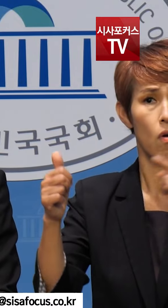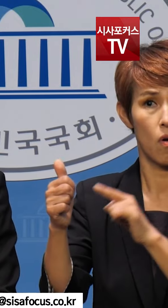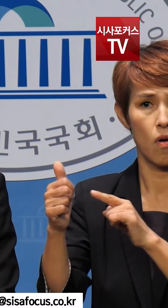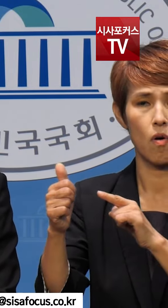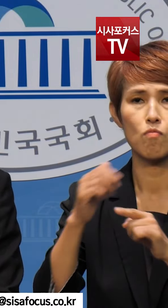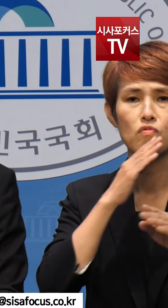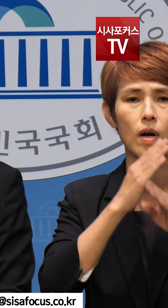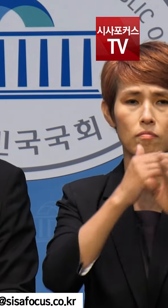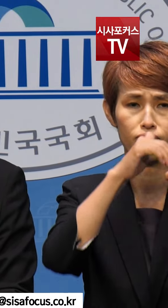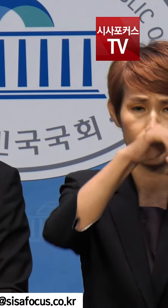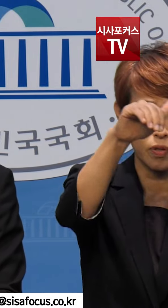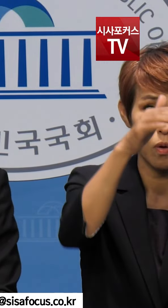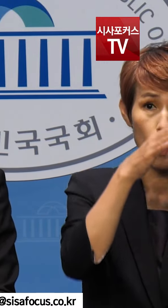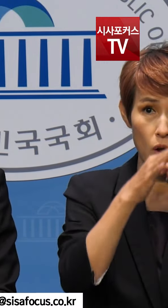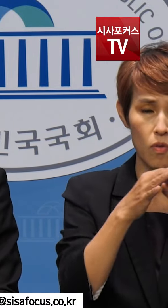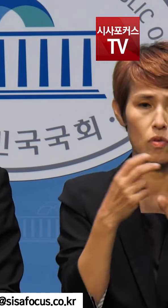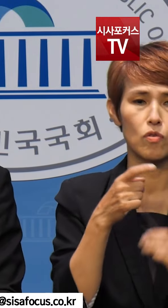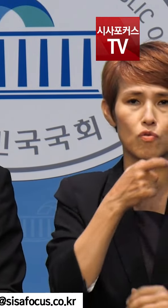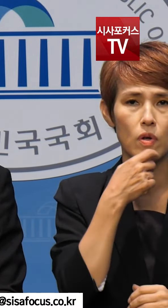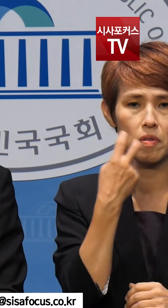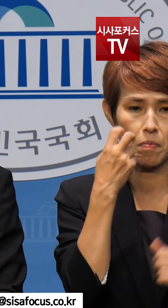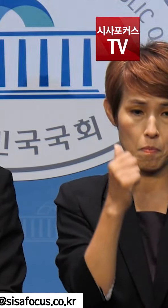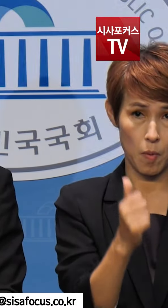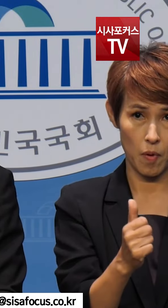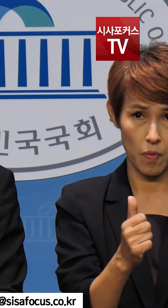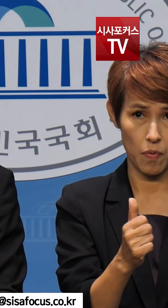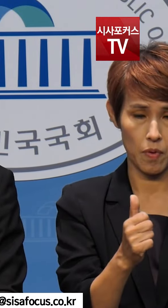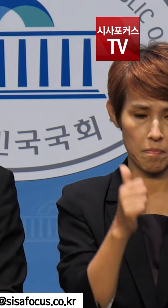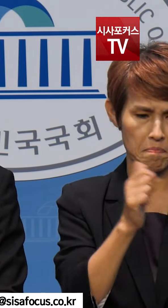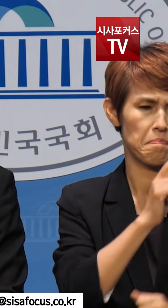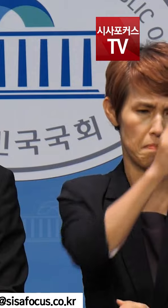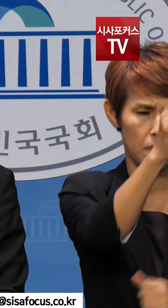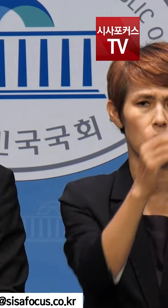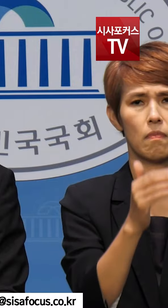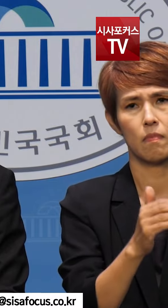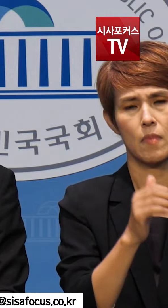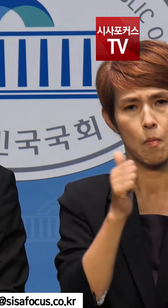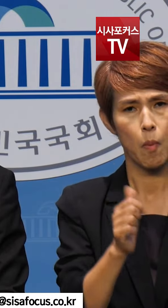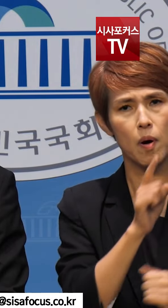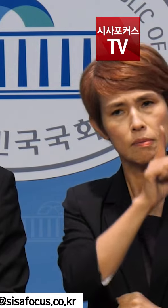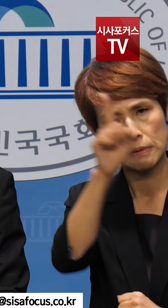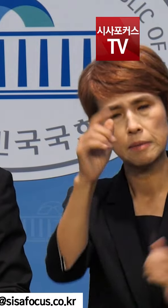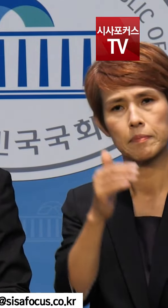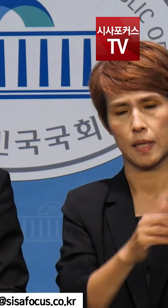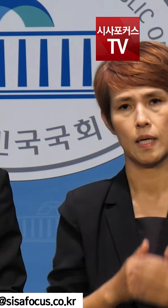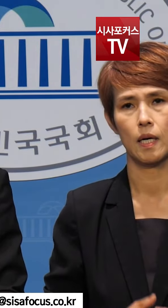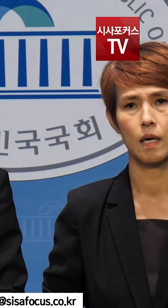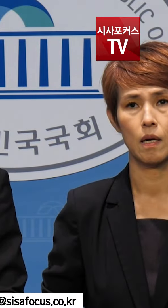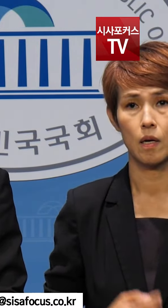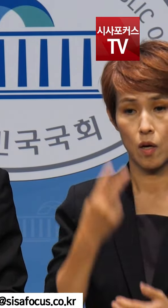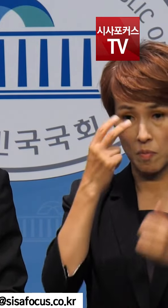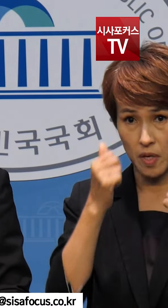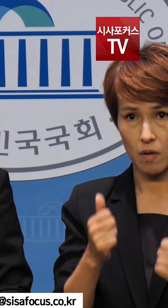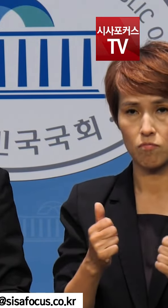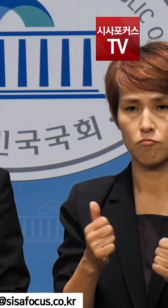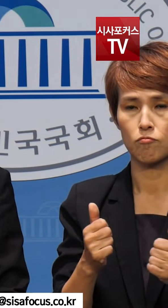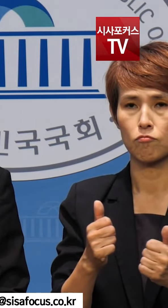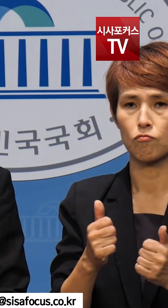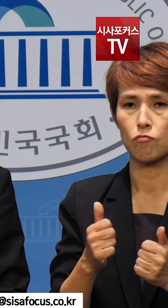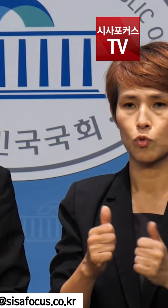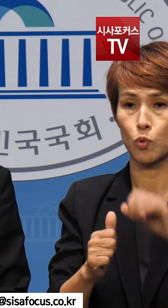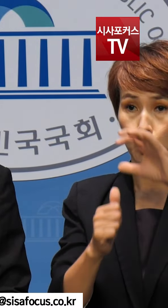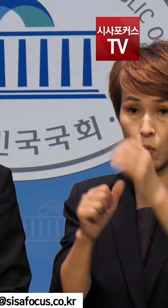대북 송금 관련 사건이 수원지방법원에 추가로 기소되었습니다. 검찰은 구속영장은 서울에 청구하고